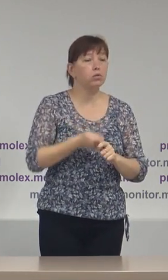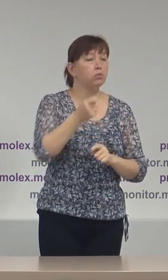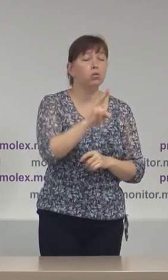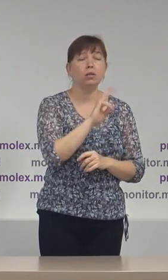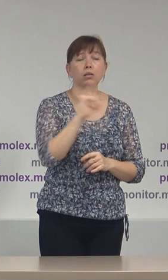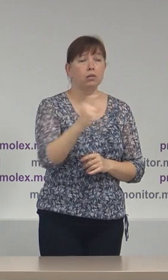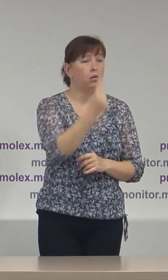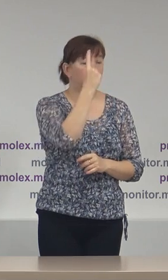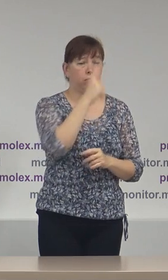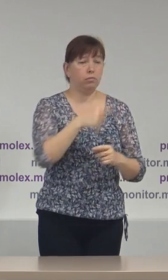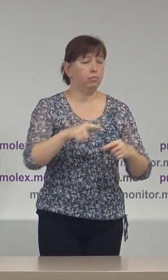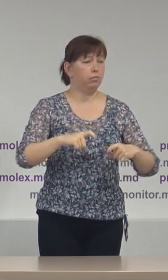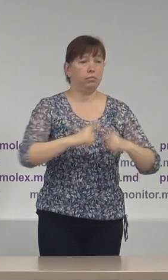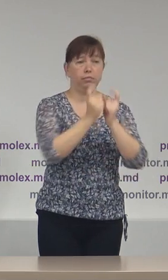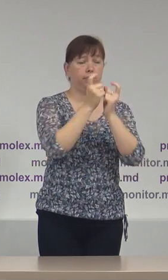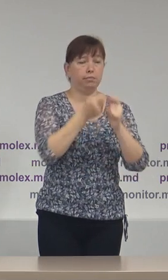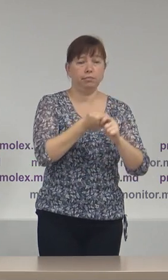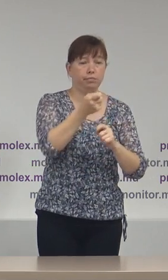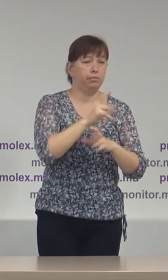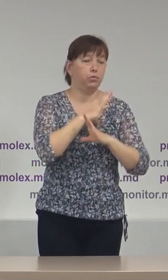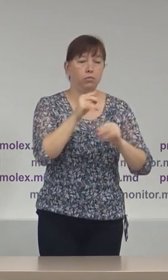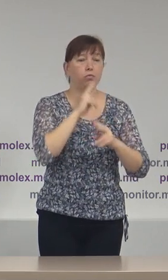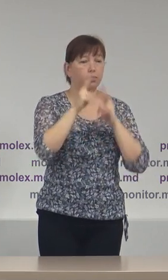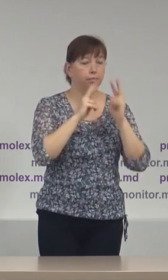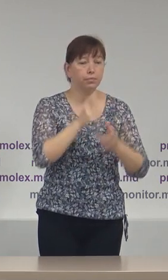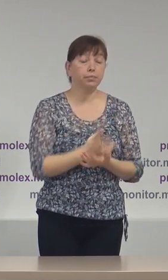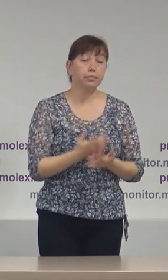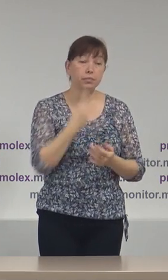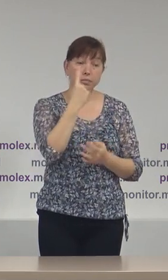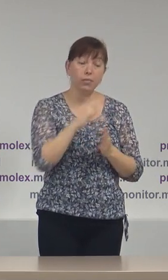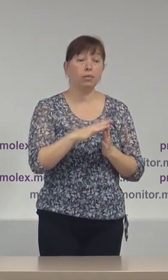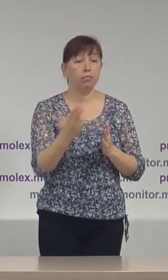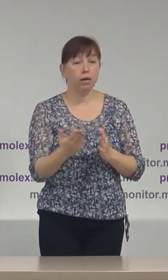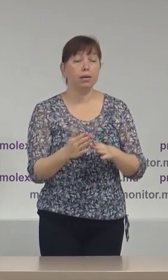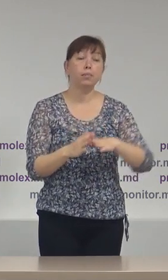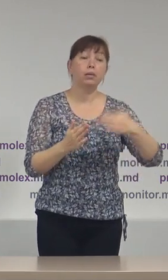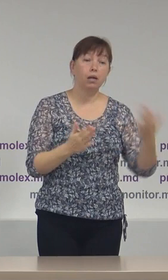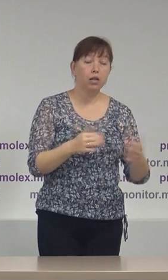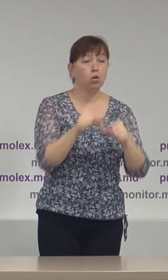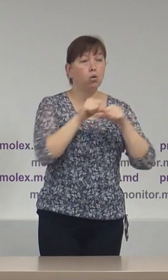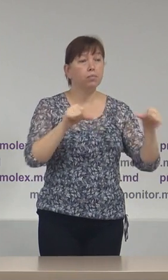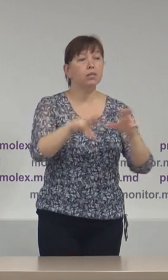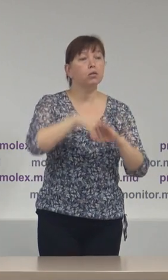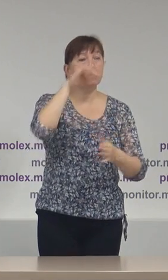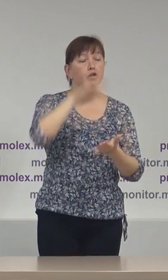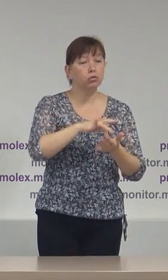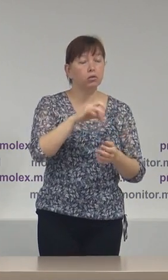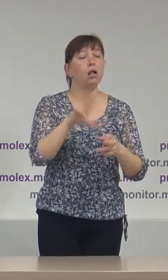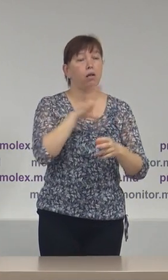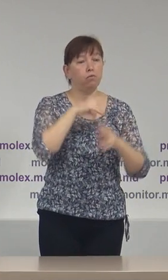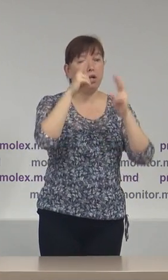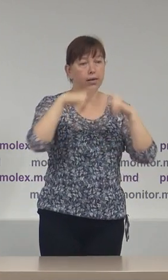contestație cer scuze. Pe de altă parte totuși Comisie Electorală Centrală a